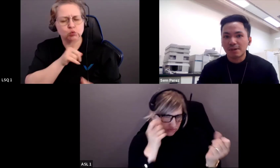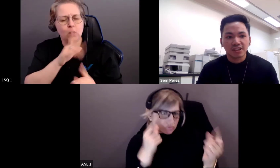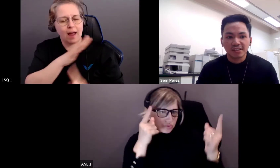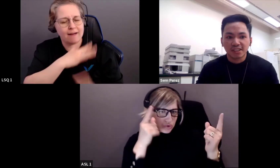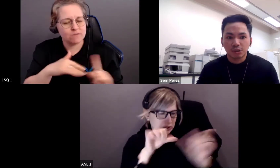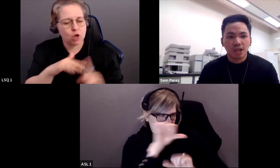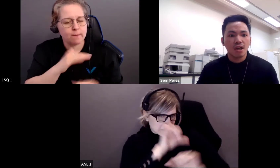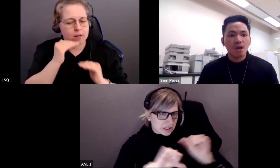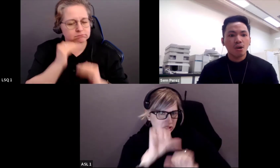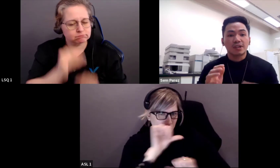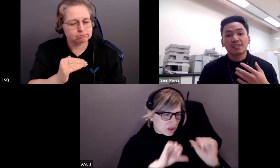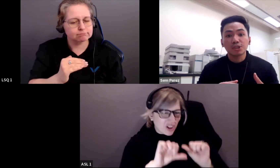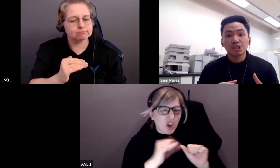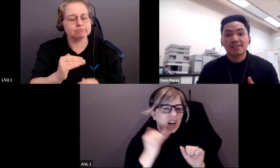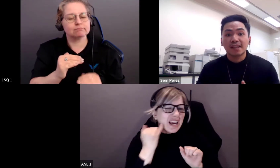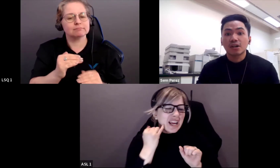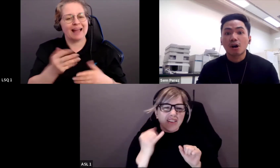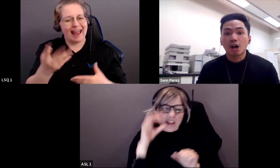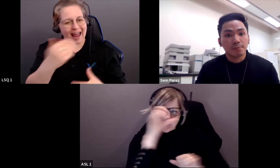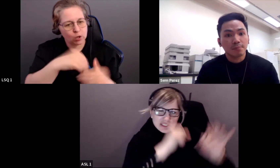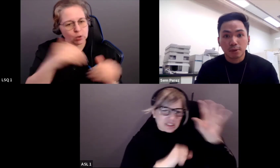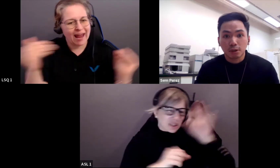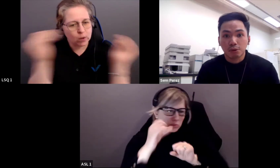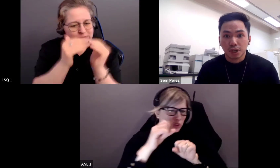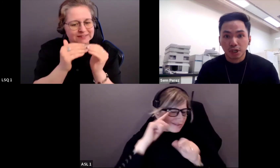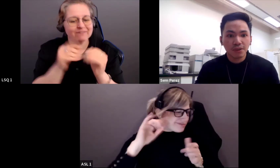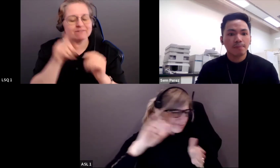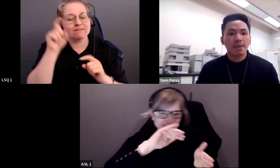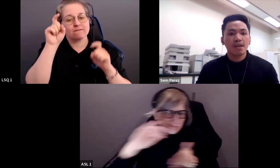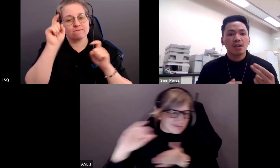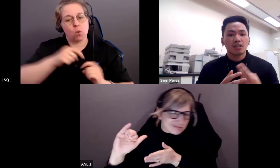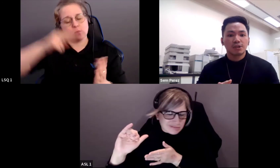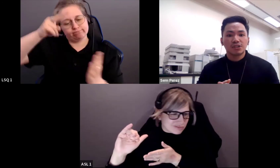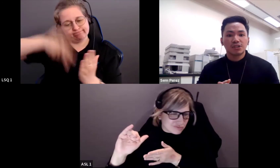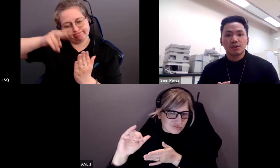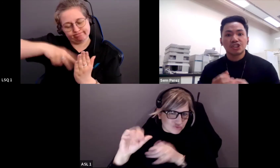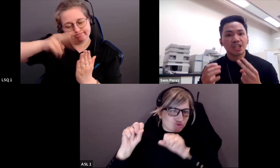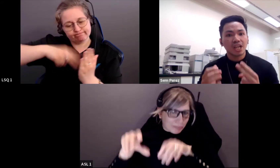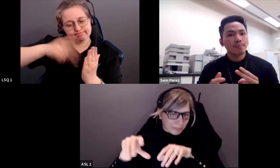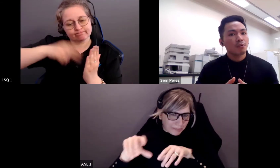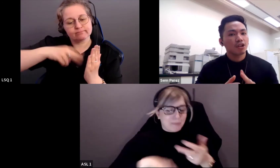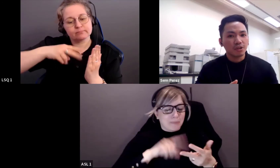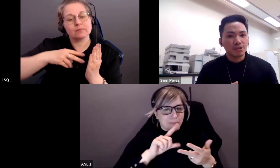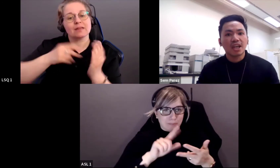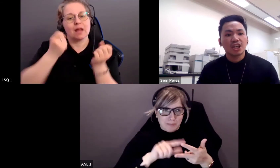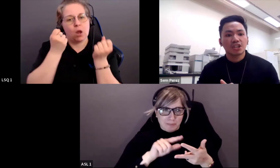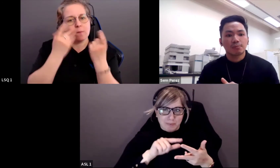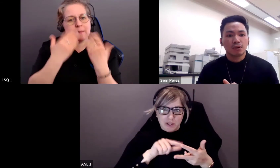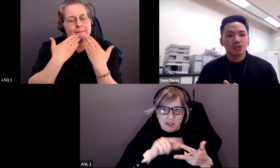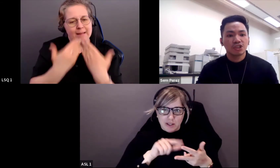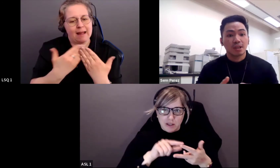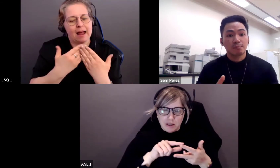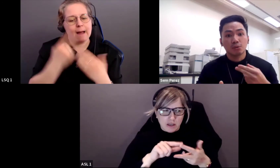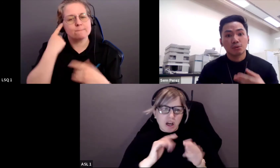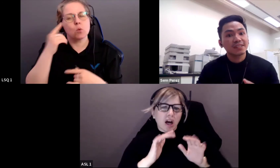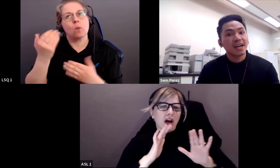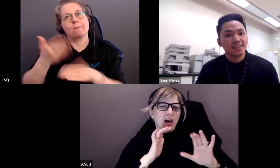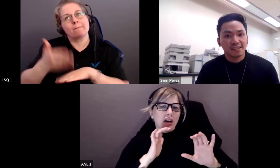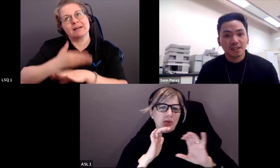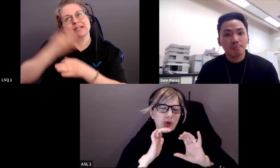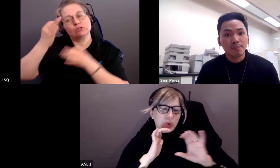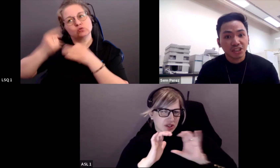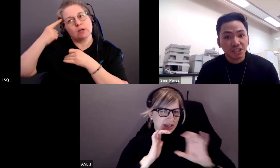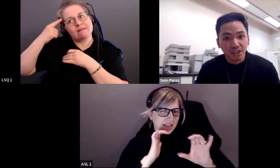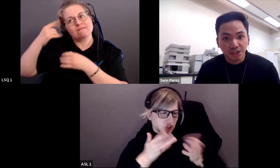notre littératie et combattre les idées fausses. Deuxièmement, façonner notre approche de la